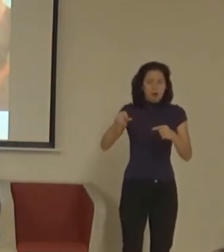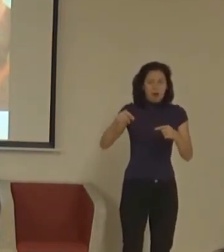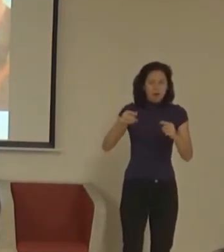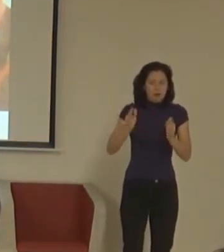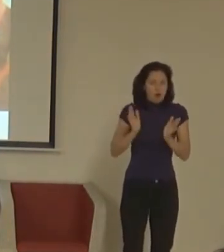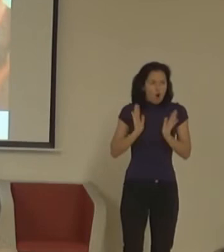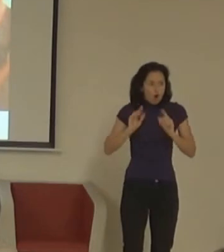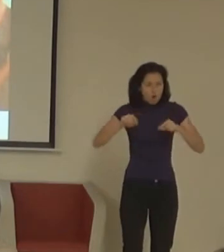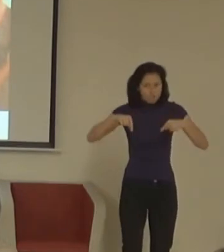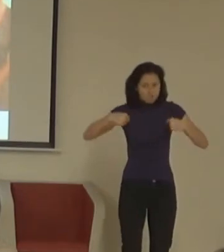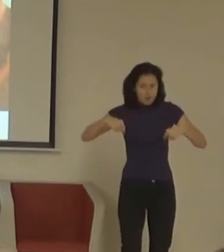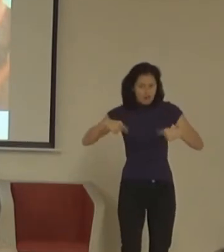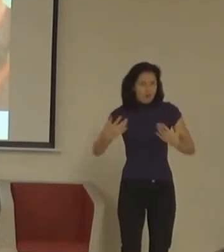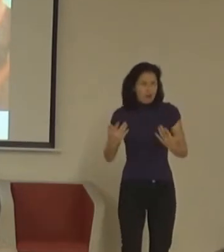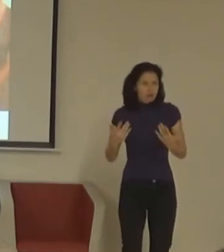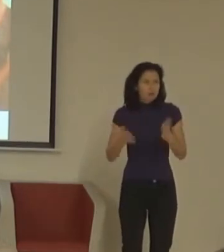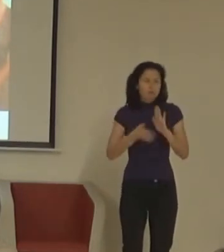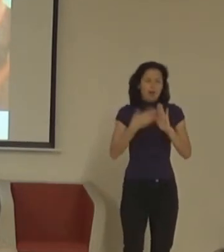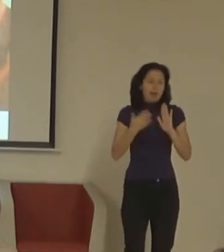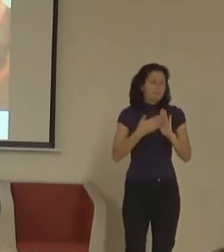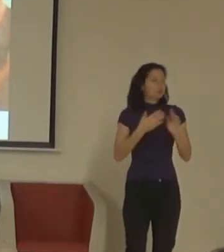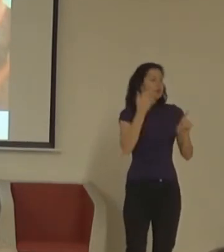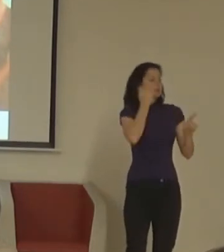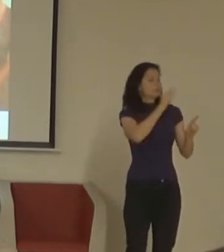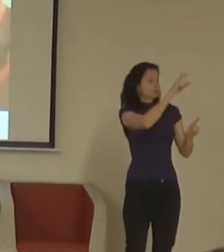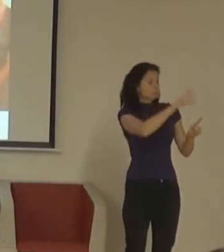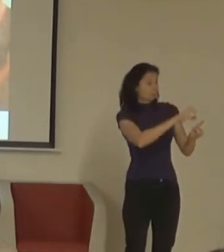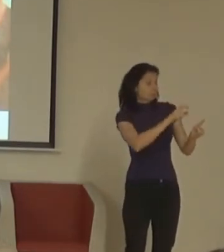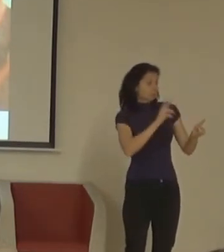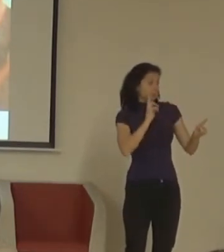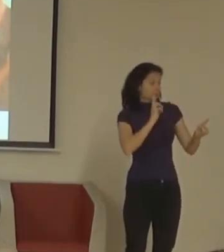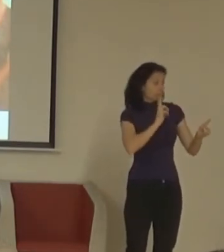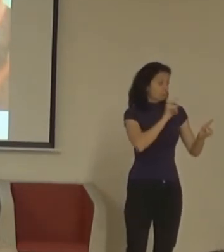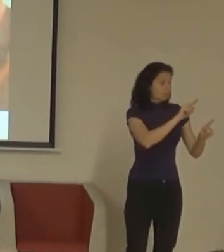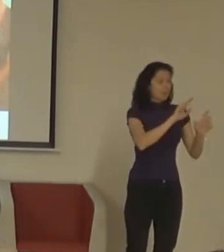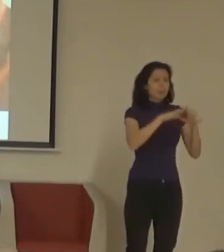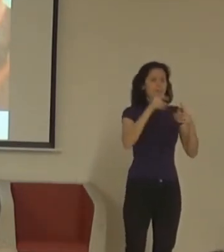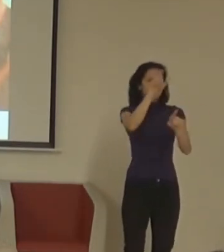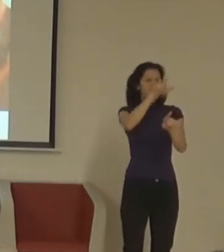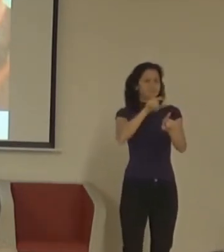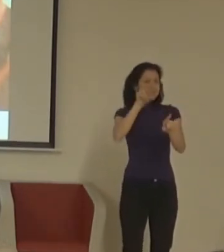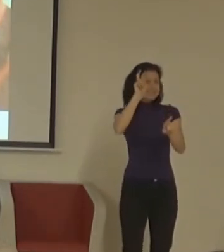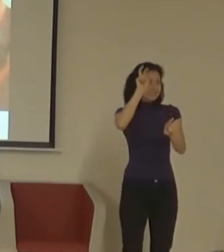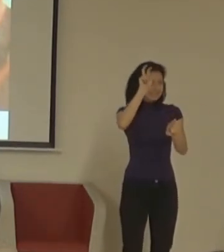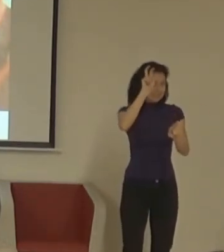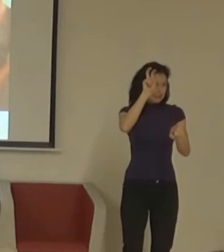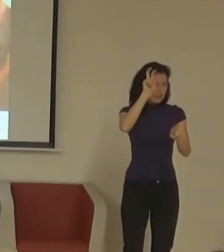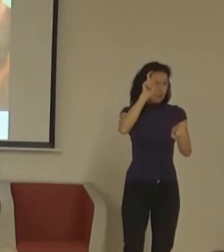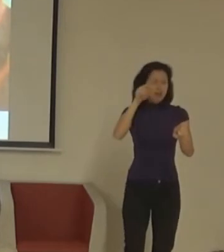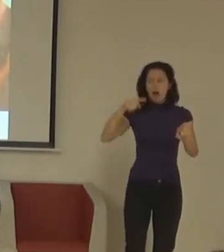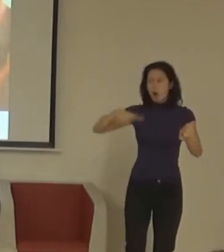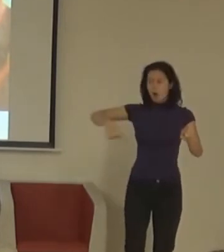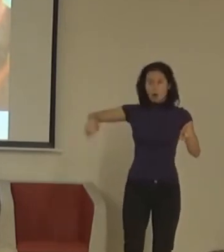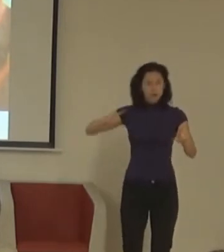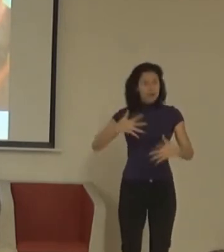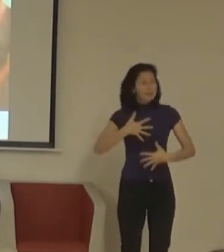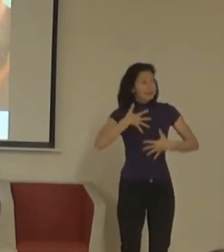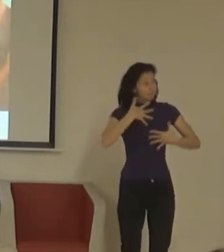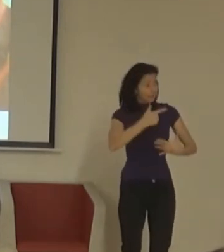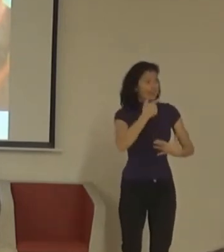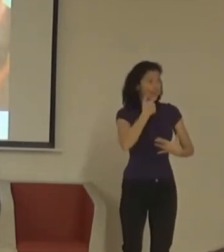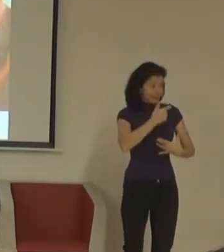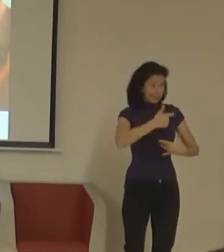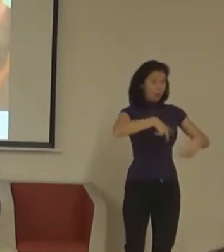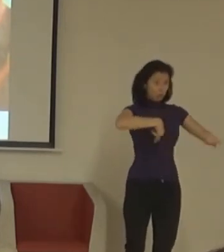nebo má jiný komunikační kanál, třeba jen protože je cizinec, je obtížný, je výzva, tak toho radši často vůbec neřeším. A